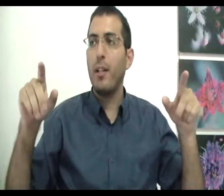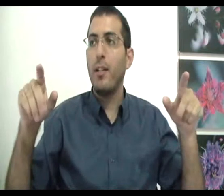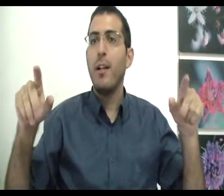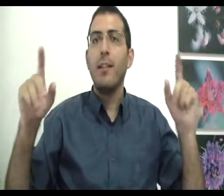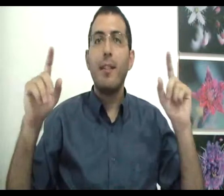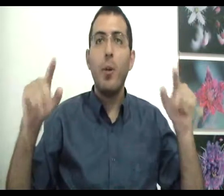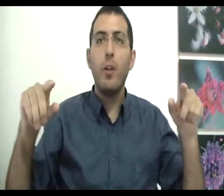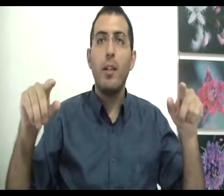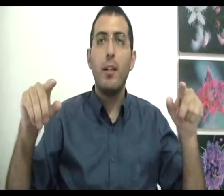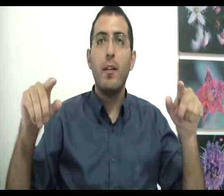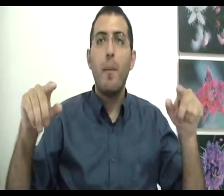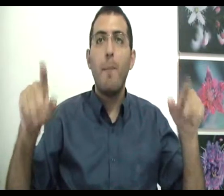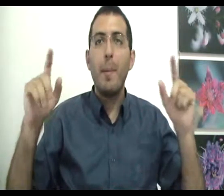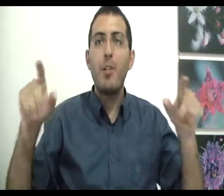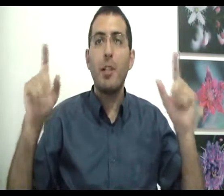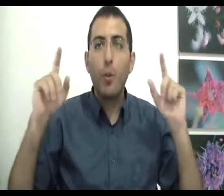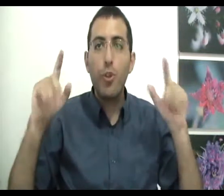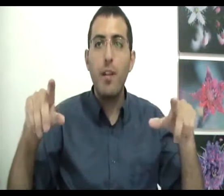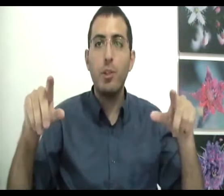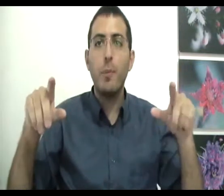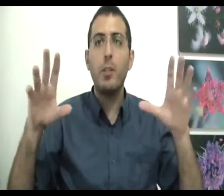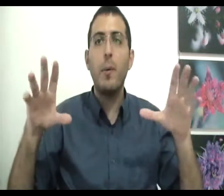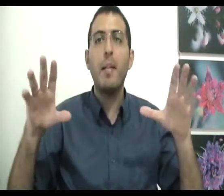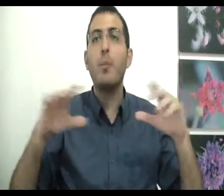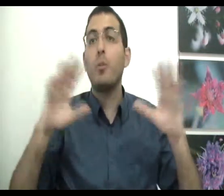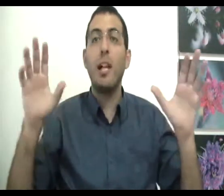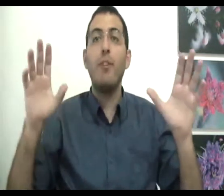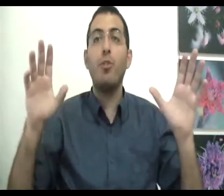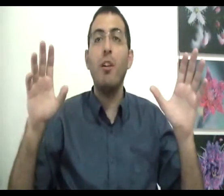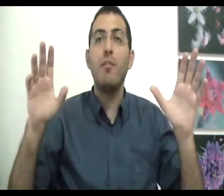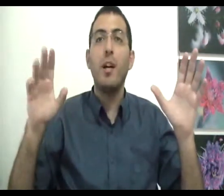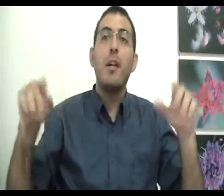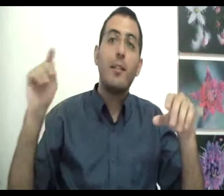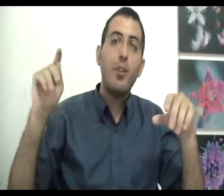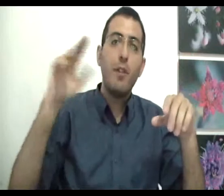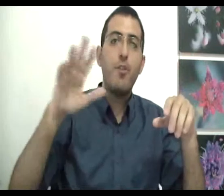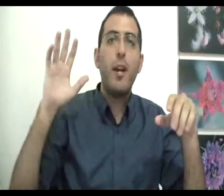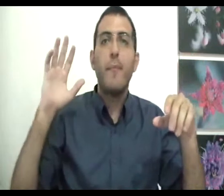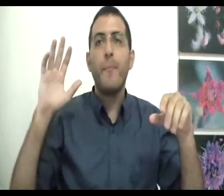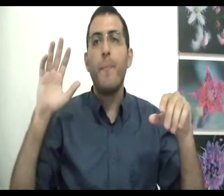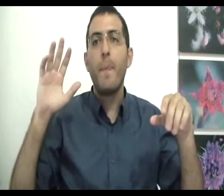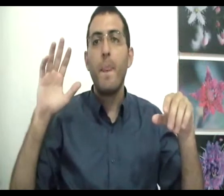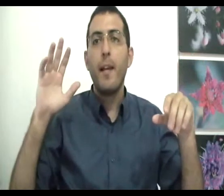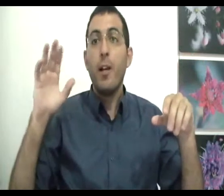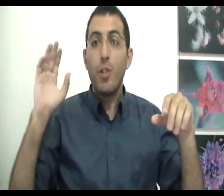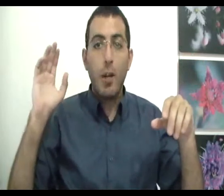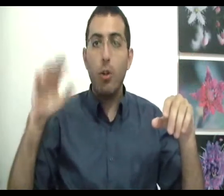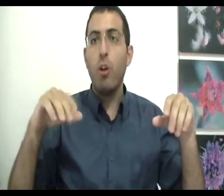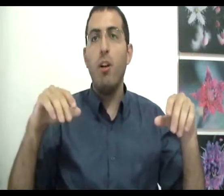תלוי במה שאתה חושב, זאת אומרת, אתה רוצה להרגיש טוב, תחשוב ש, שהכל טוב,